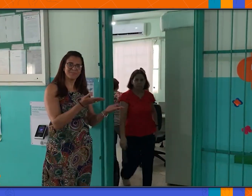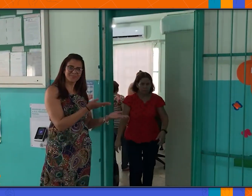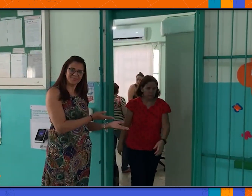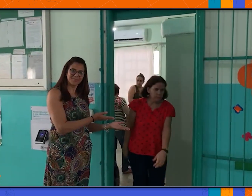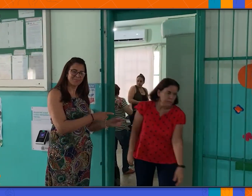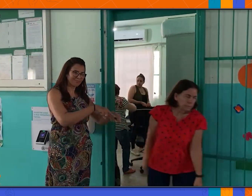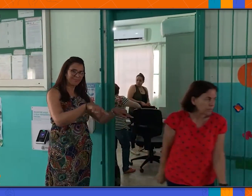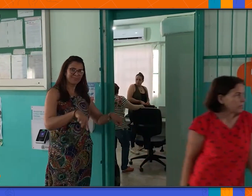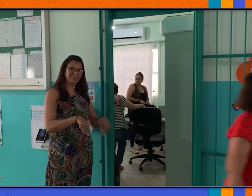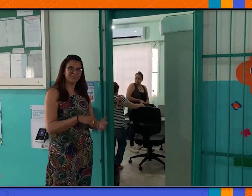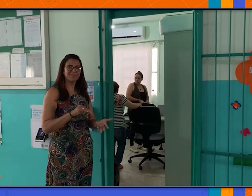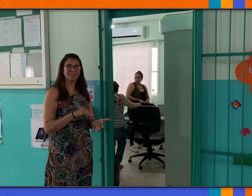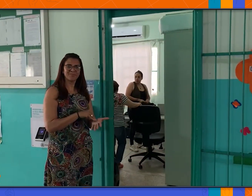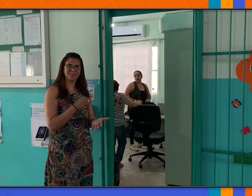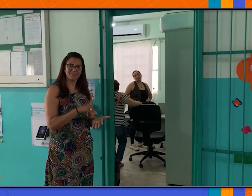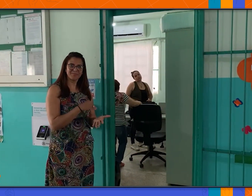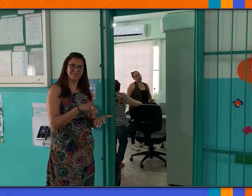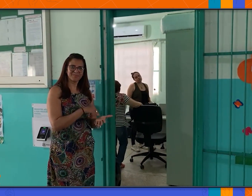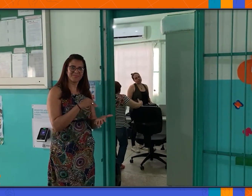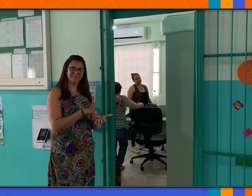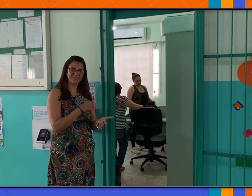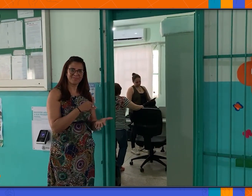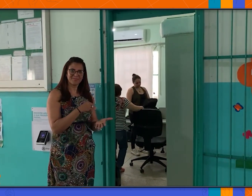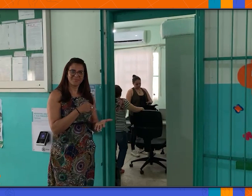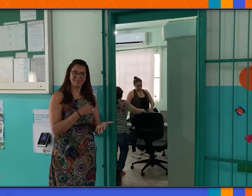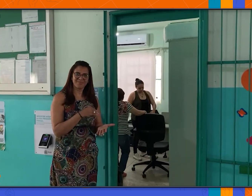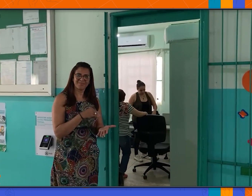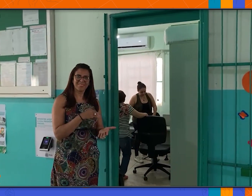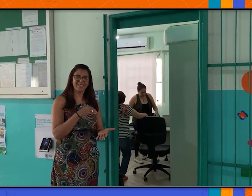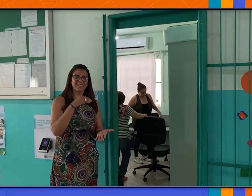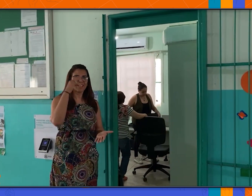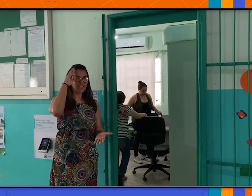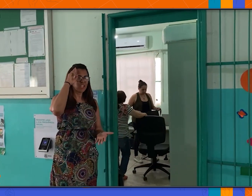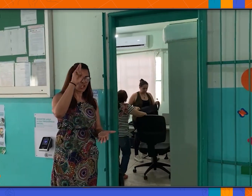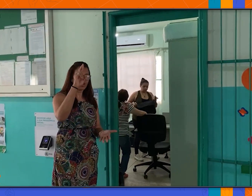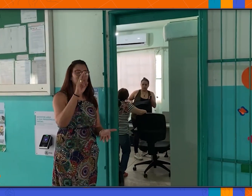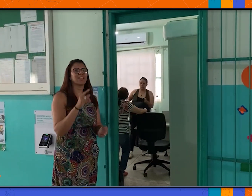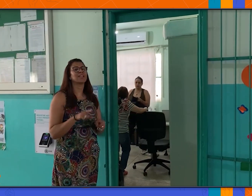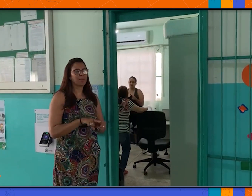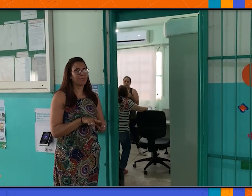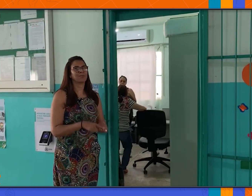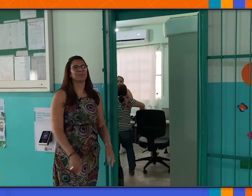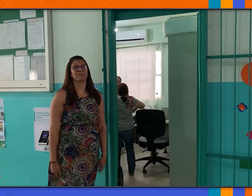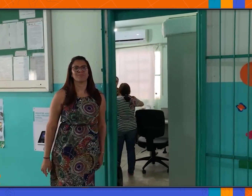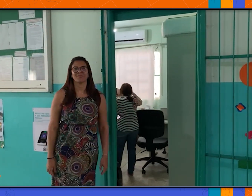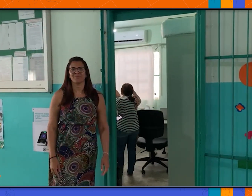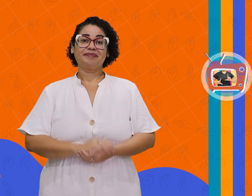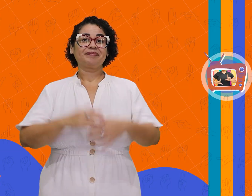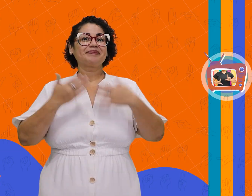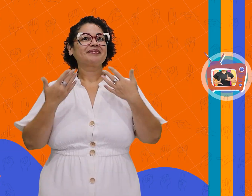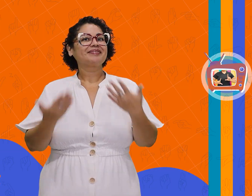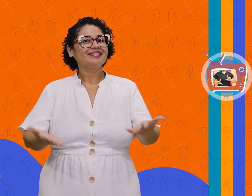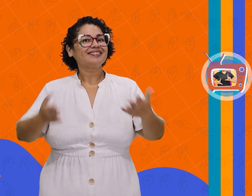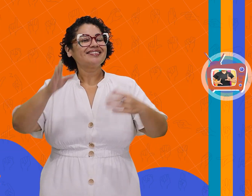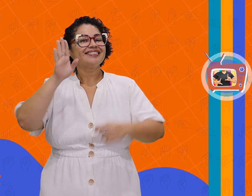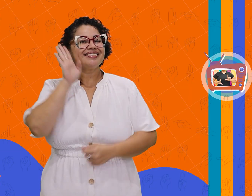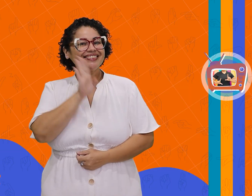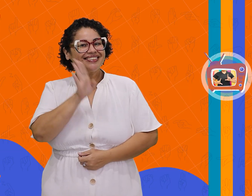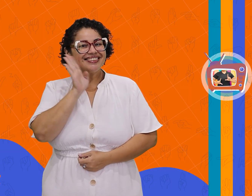Aqui está a secretaria da escola e também a sala da diretora. Olha só que legal!